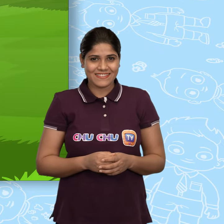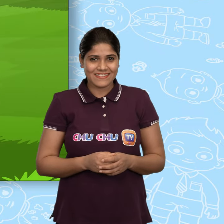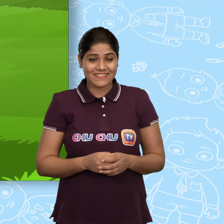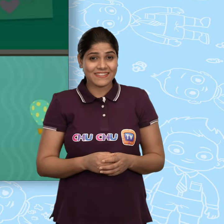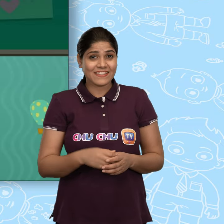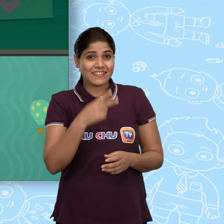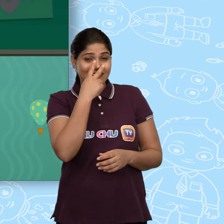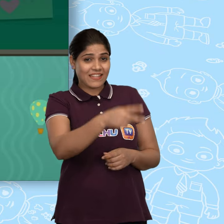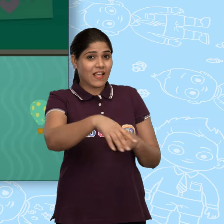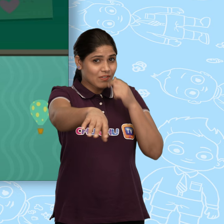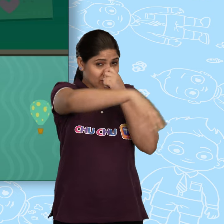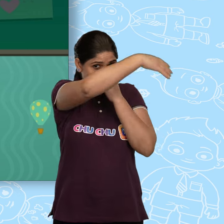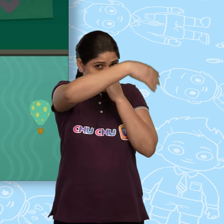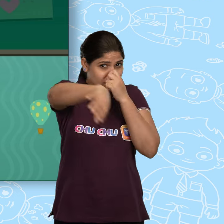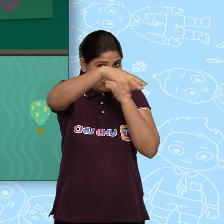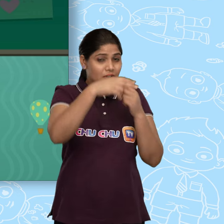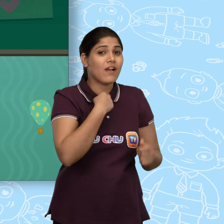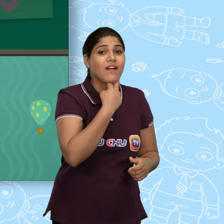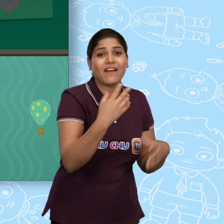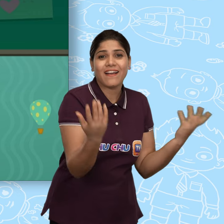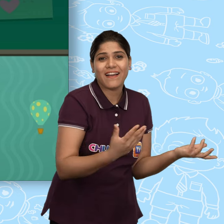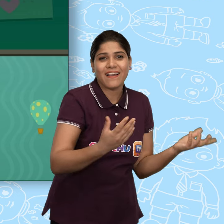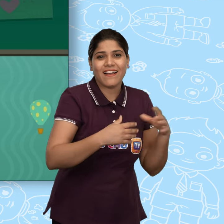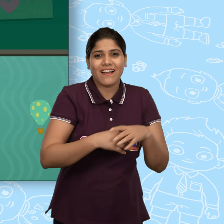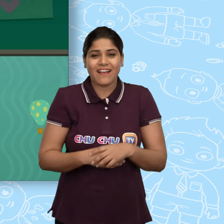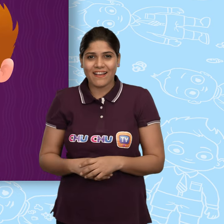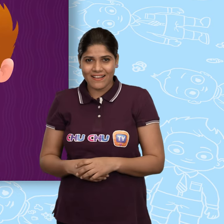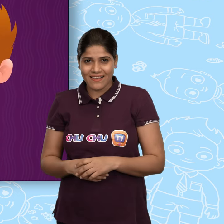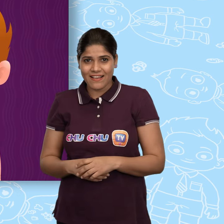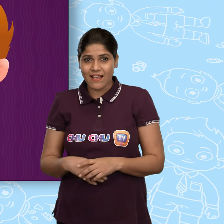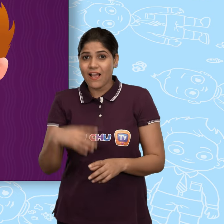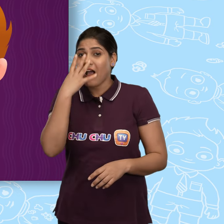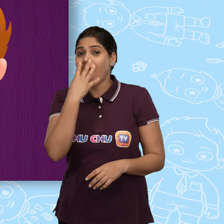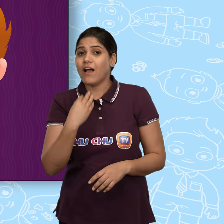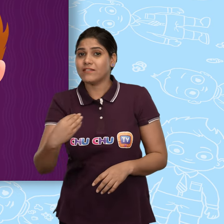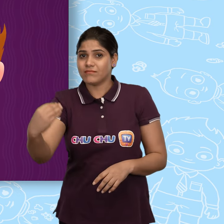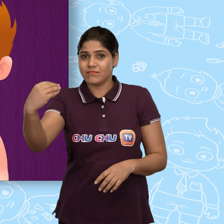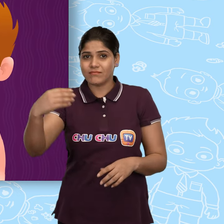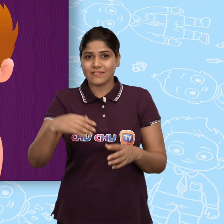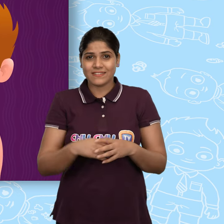चलो देखे हाथी कैसे बोलता है हाथी करता है